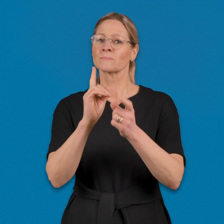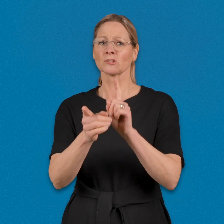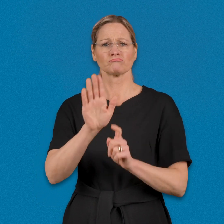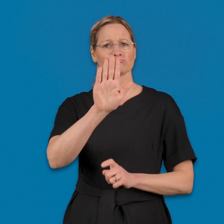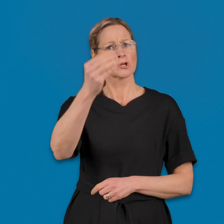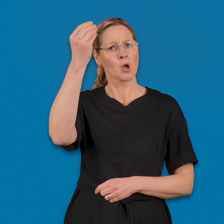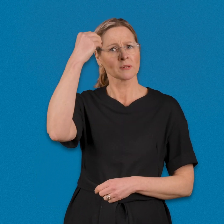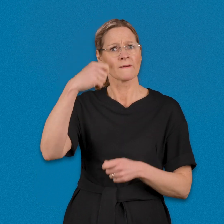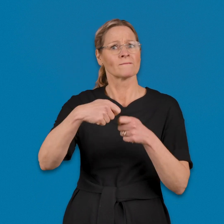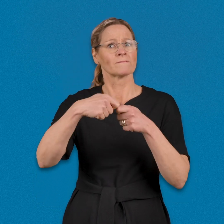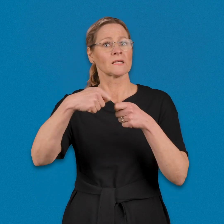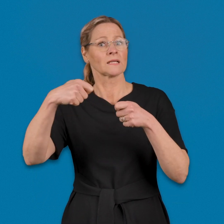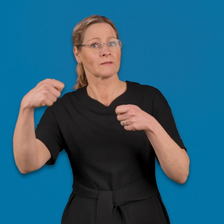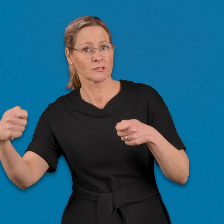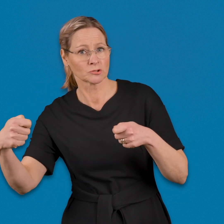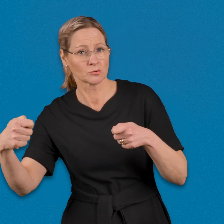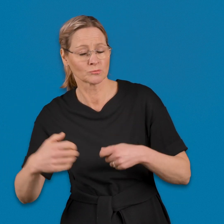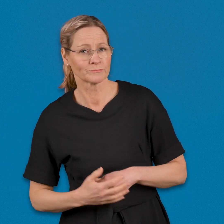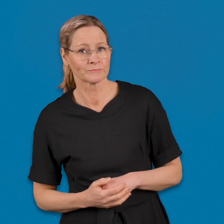Jos opintosi viivästyvät,